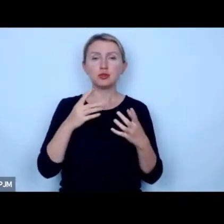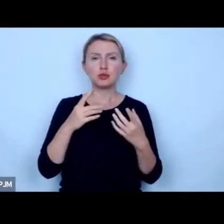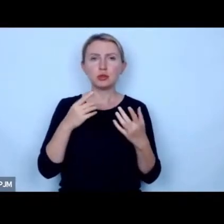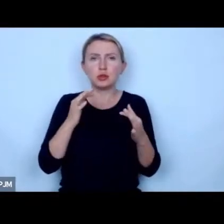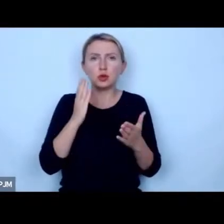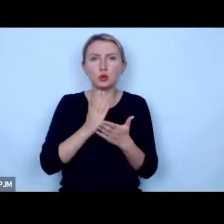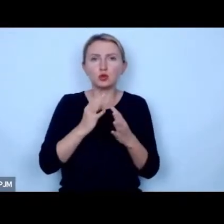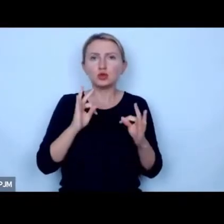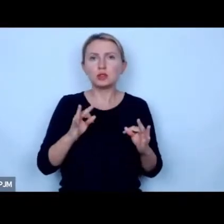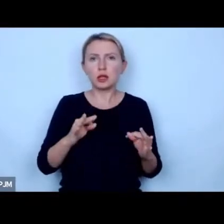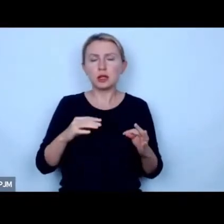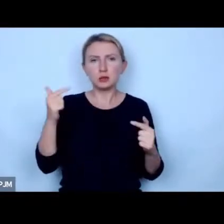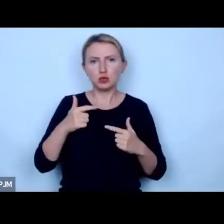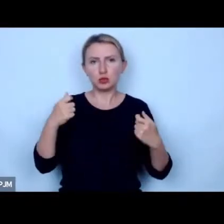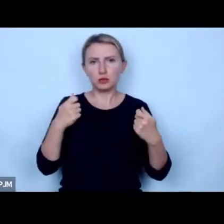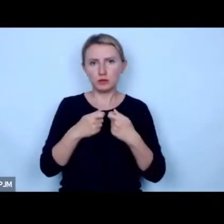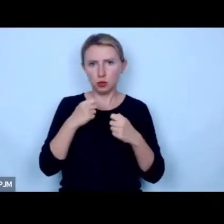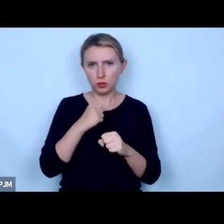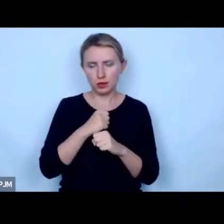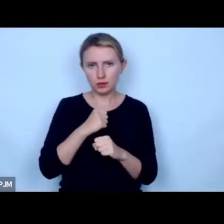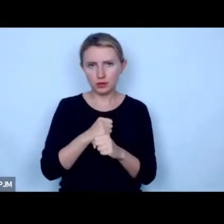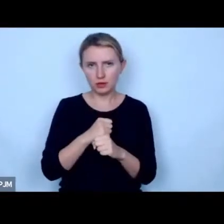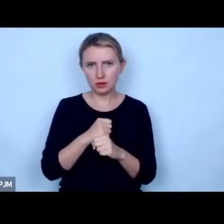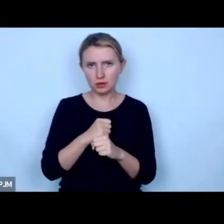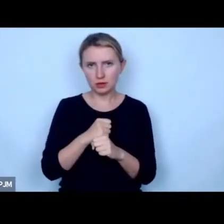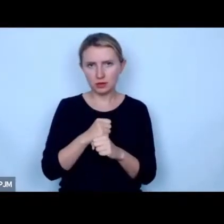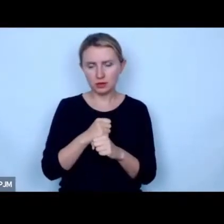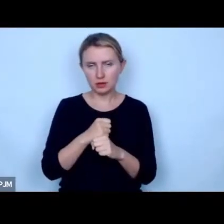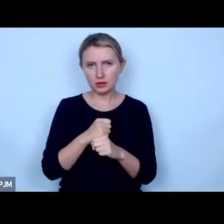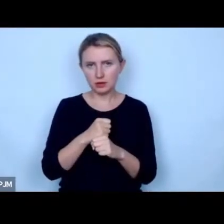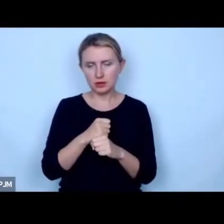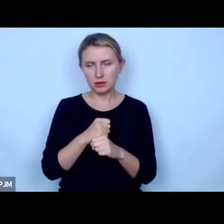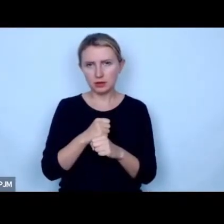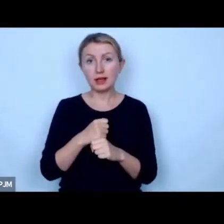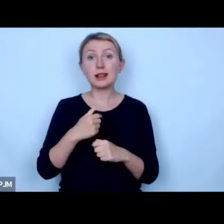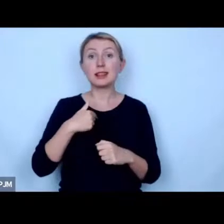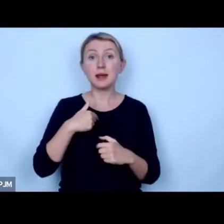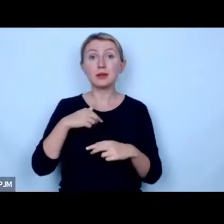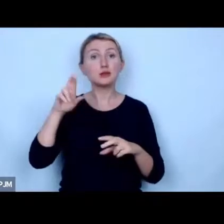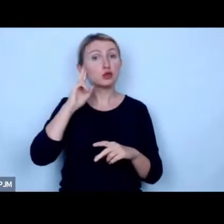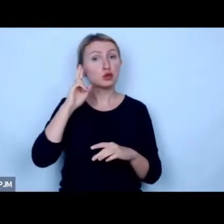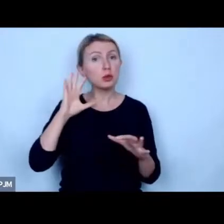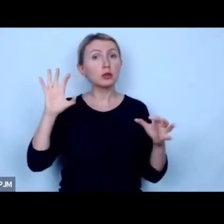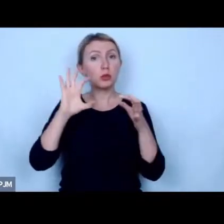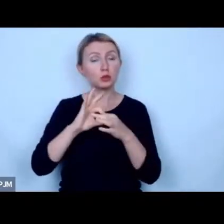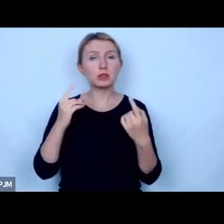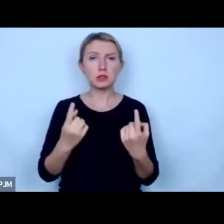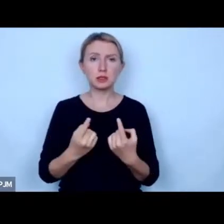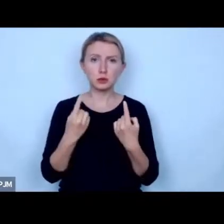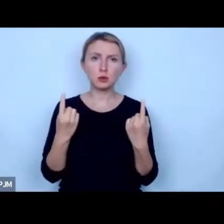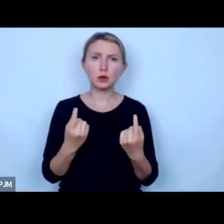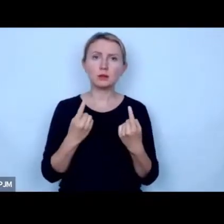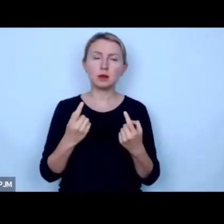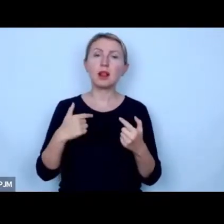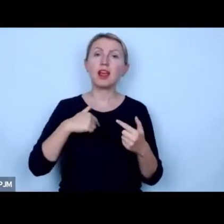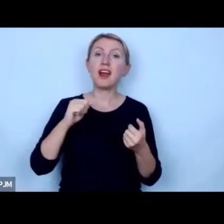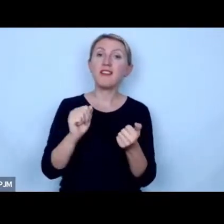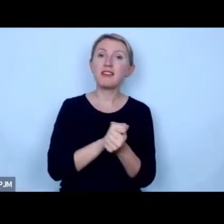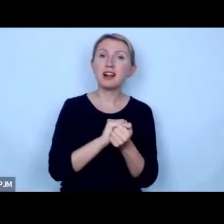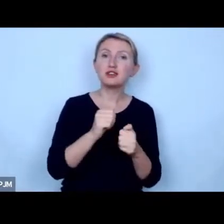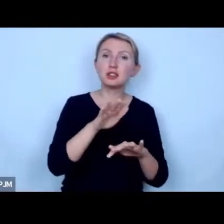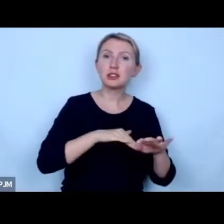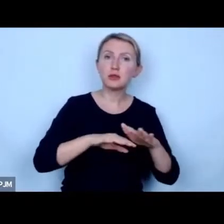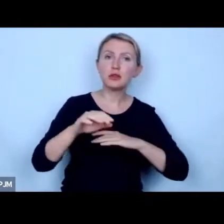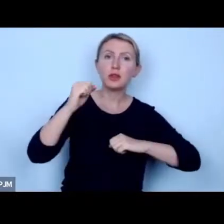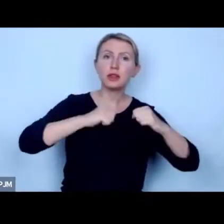już teraz musimy współpracować całkowicie dla mnie jest zrozumiałe i do połączenia sytuacja, że walczę na przykład zawodowo